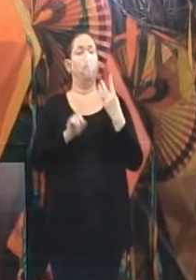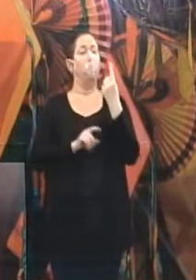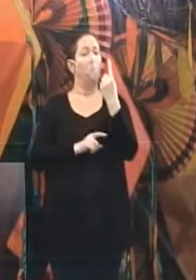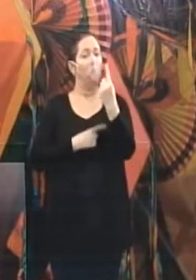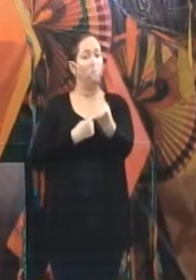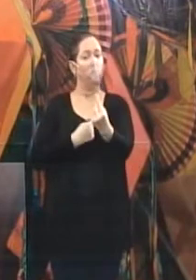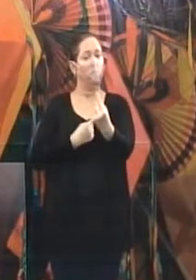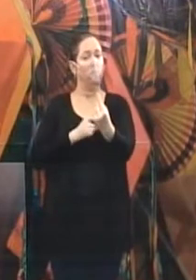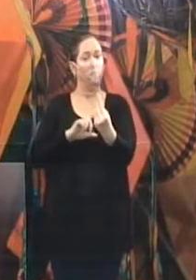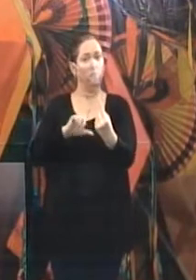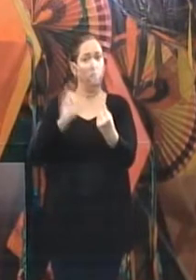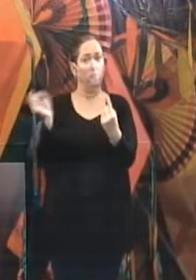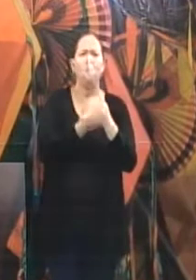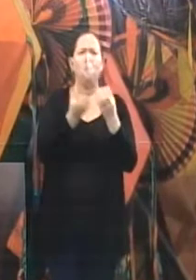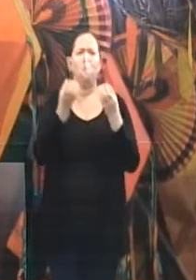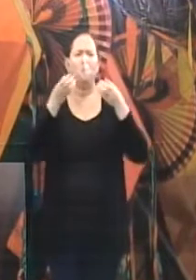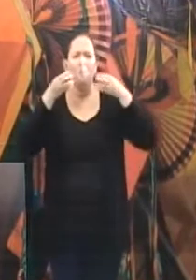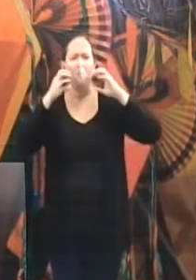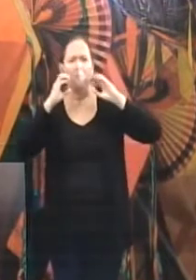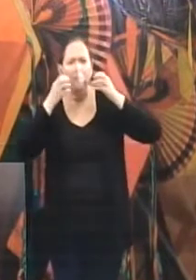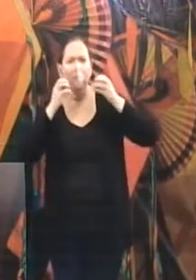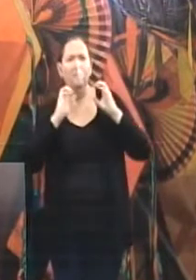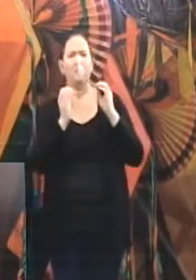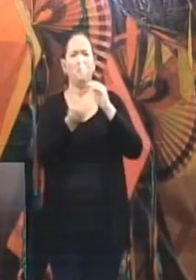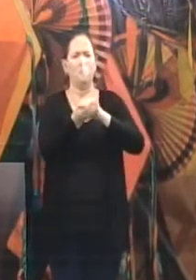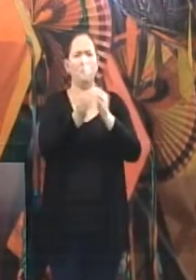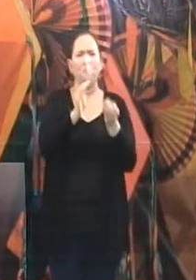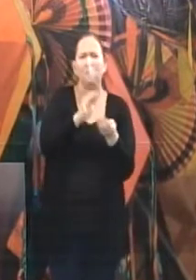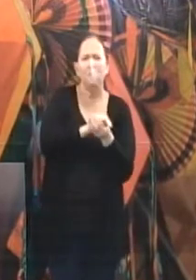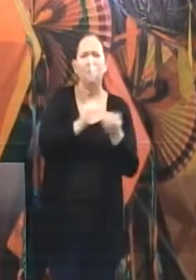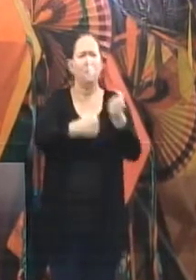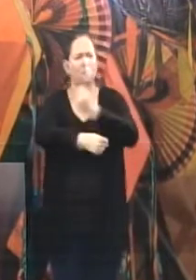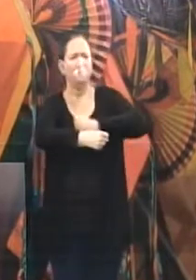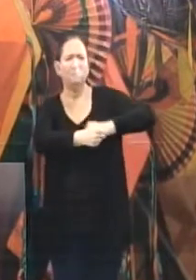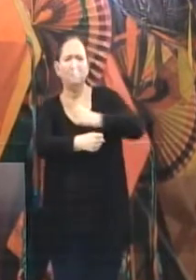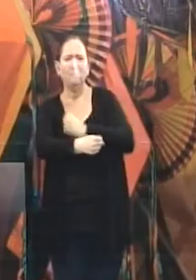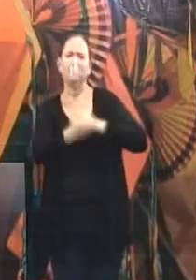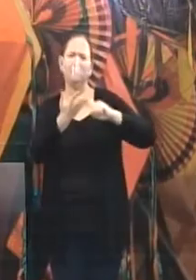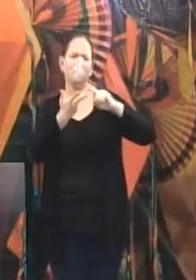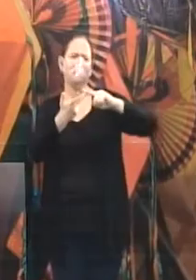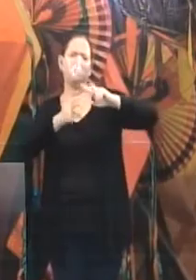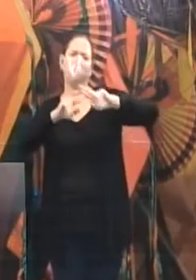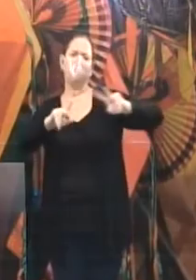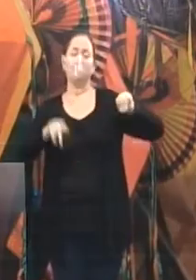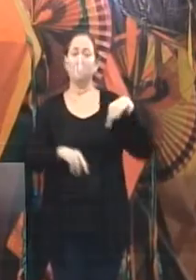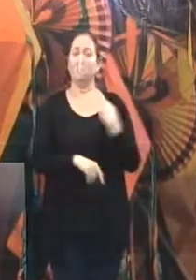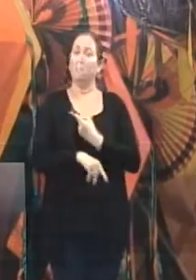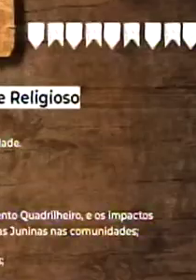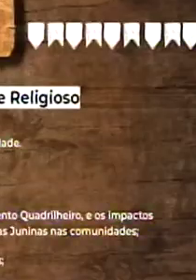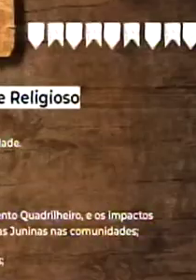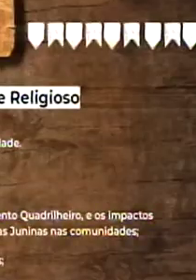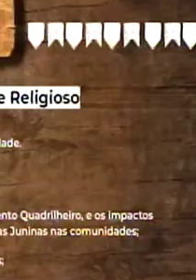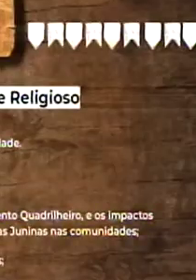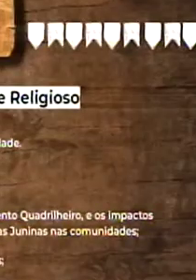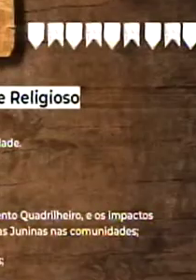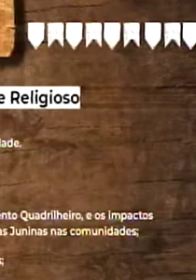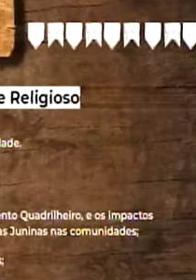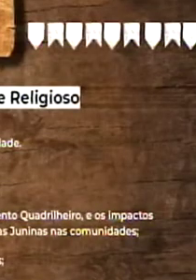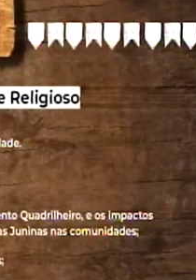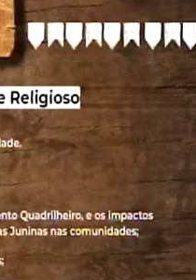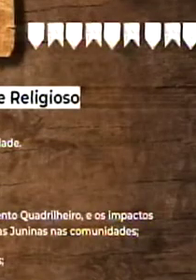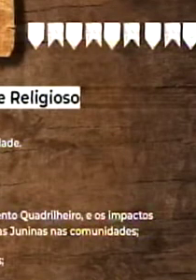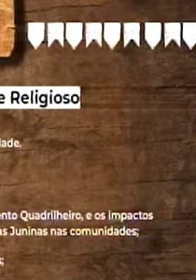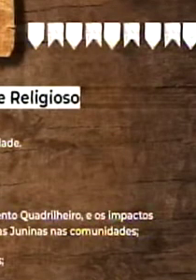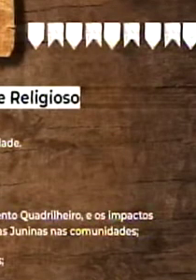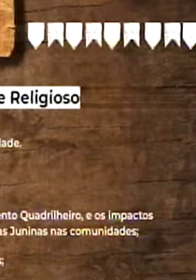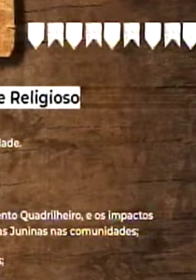diretamente do sítio da Trindade, transmitidos pelas redes sociais da Prefeitura do Recife. A processão dos